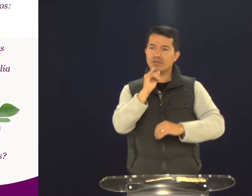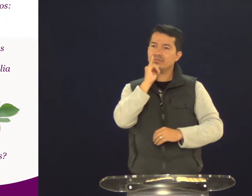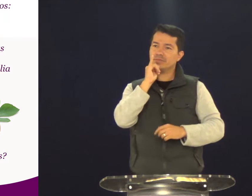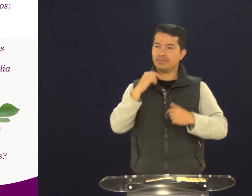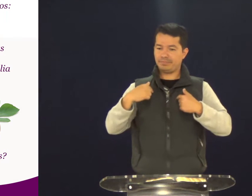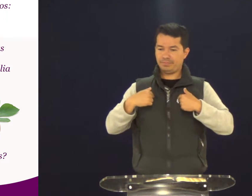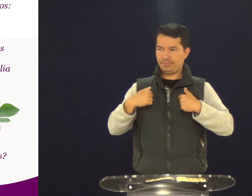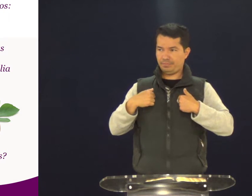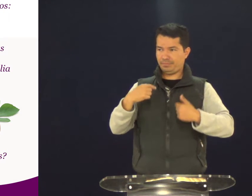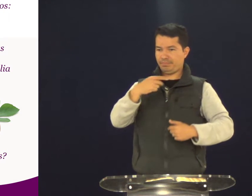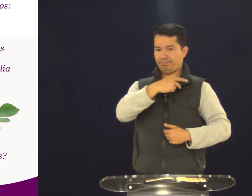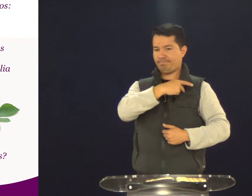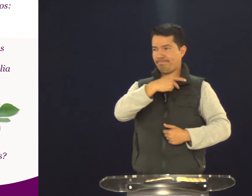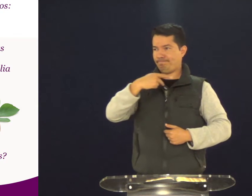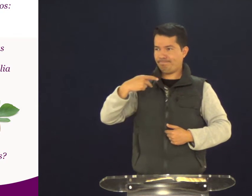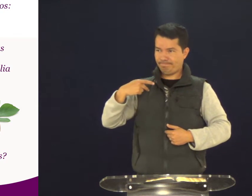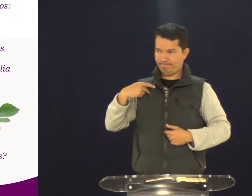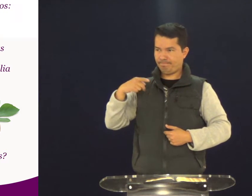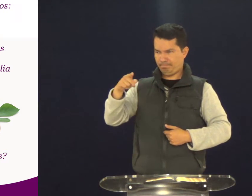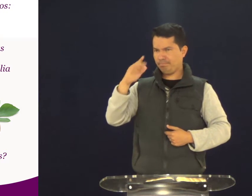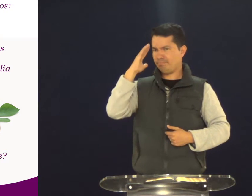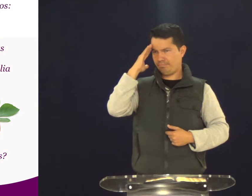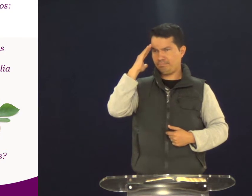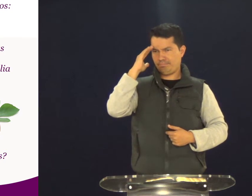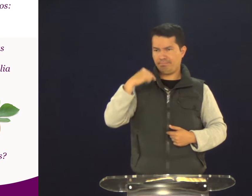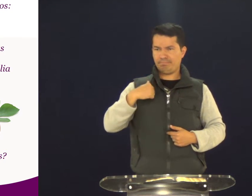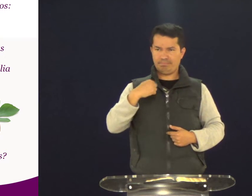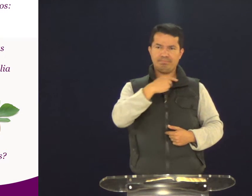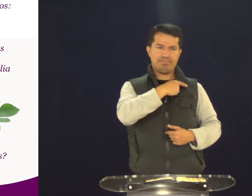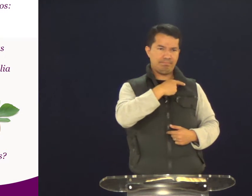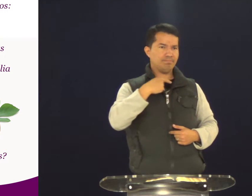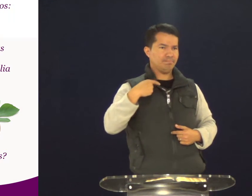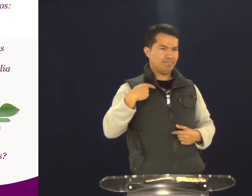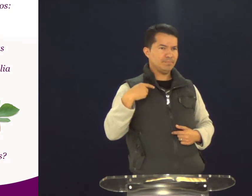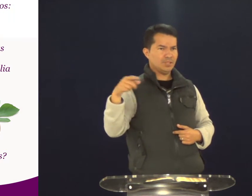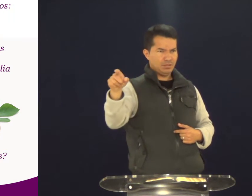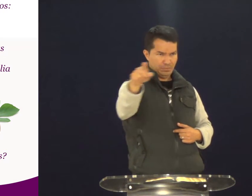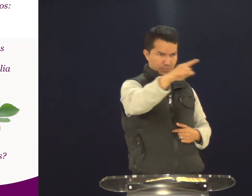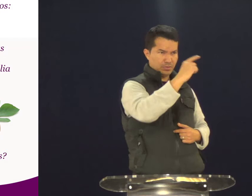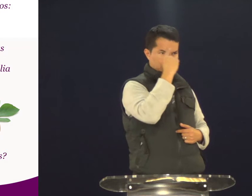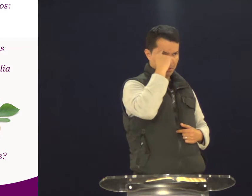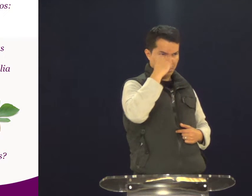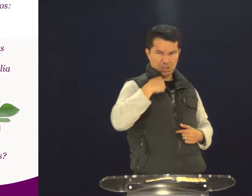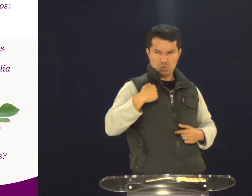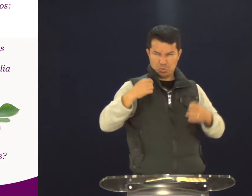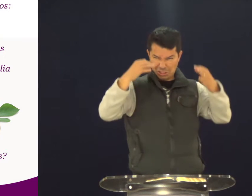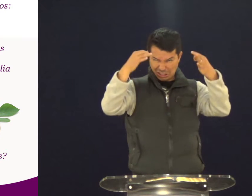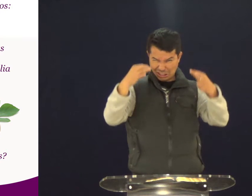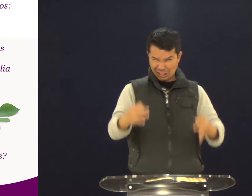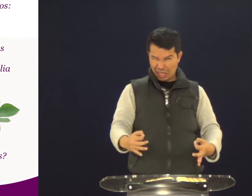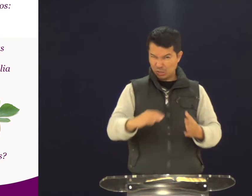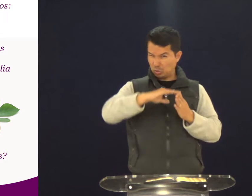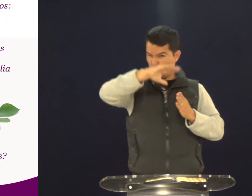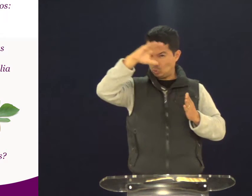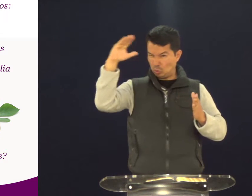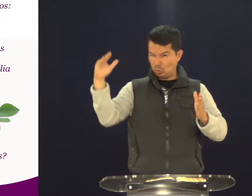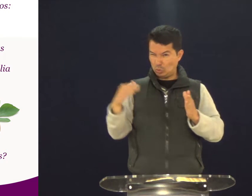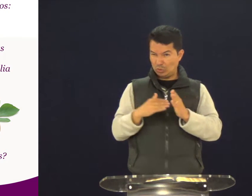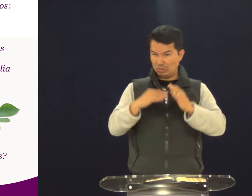problema. Por exemplo, eu sou pastor. Ok, você sabe. Eu sou pastor. Eu sou